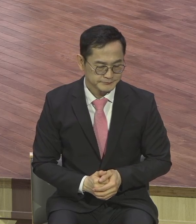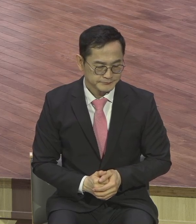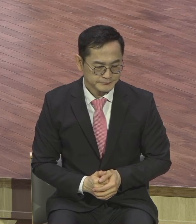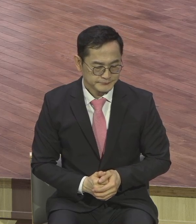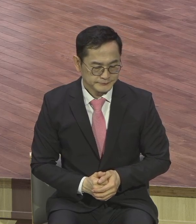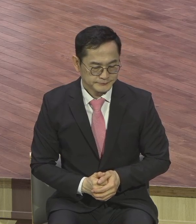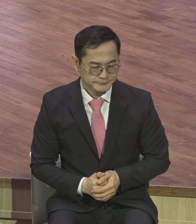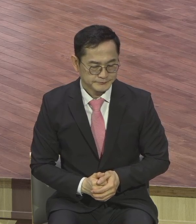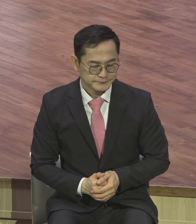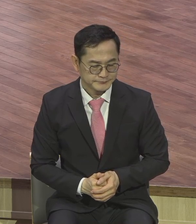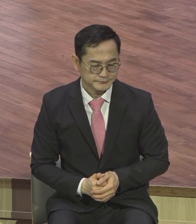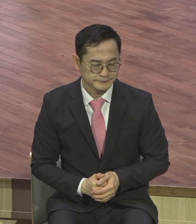특별히